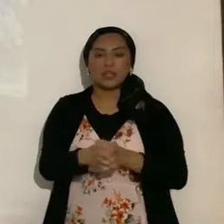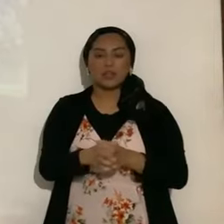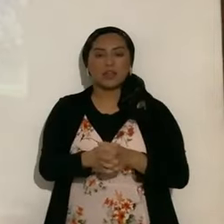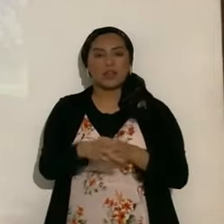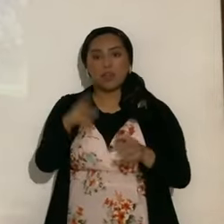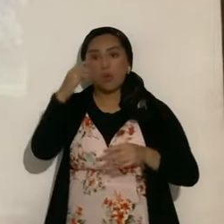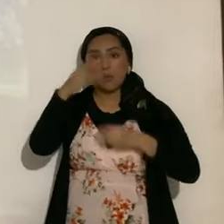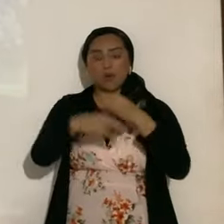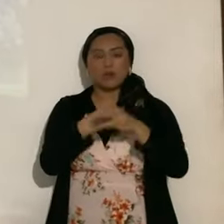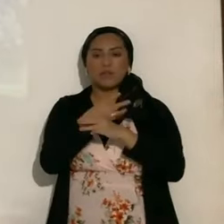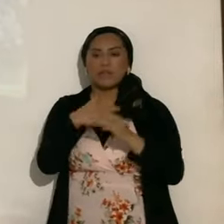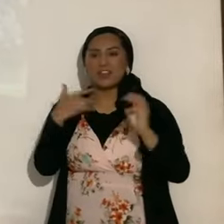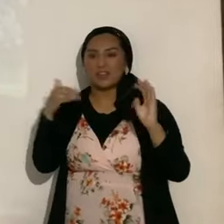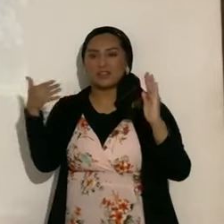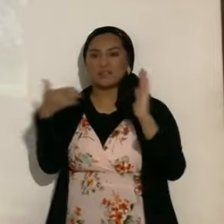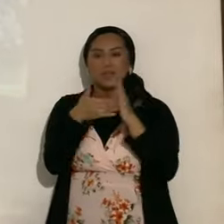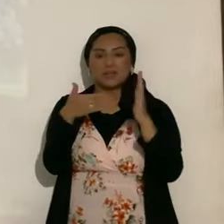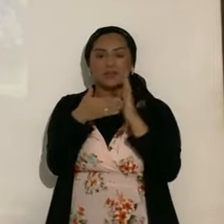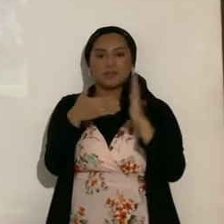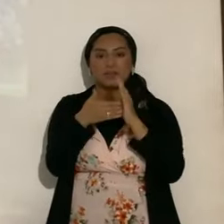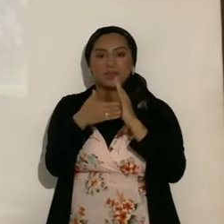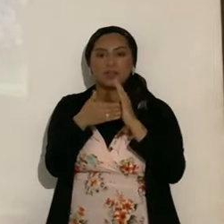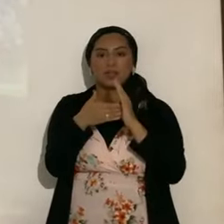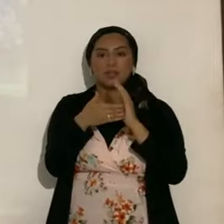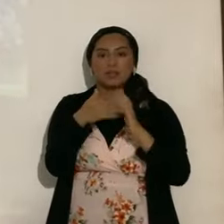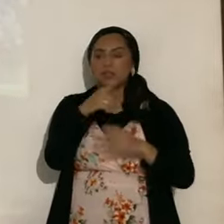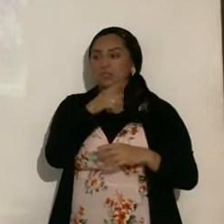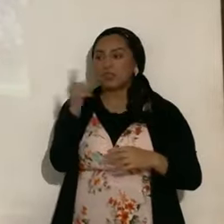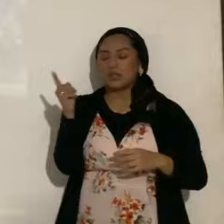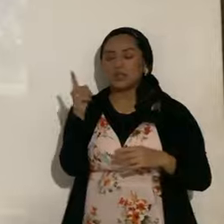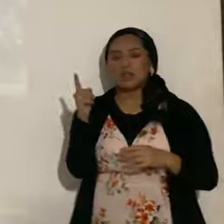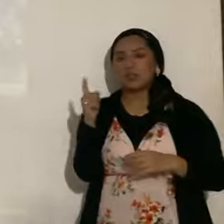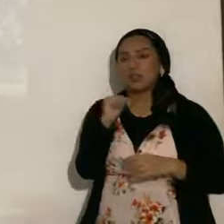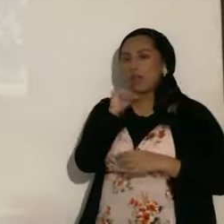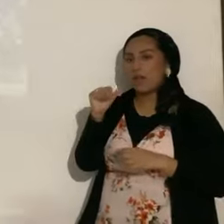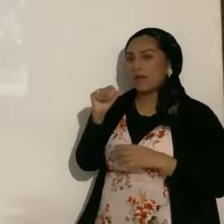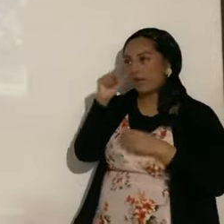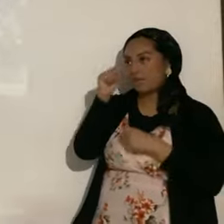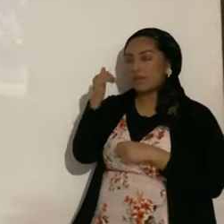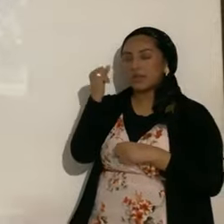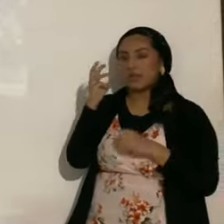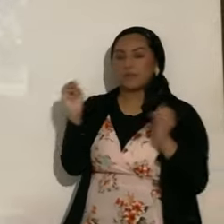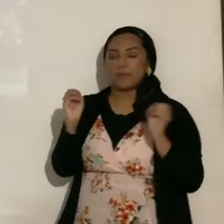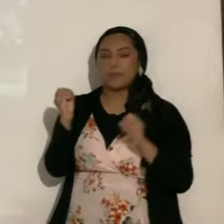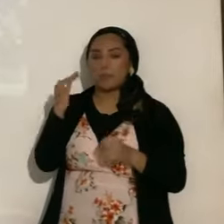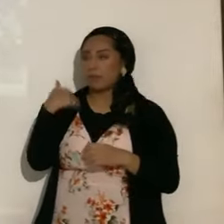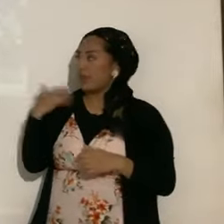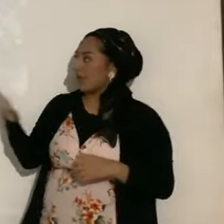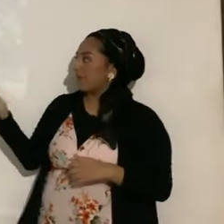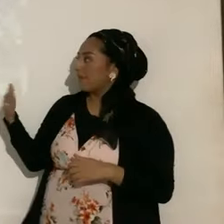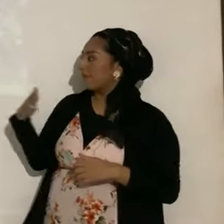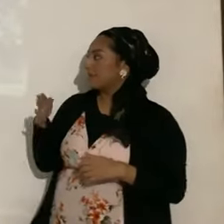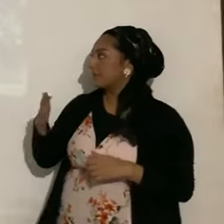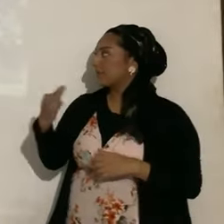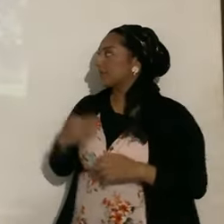humanidad, no convertida a Yasu HaMashiach, por eso aparecen los peces. Dará un tope,